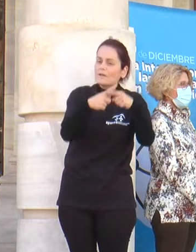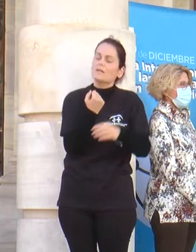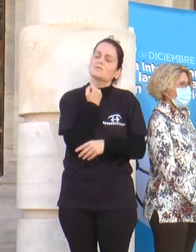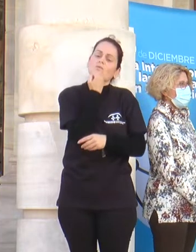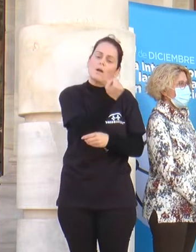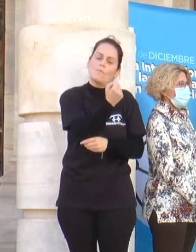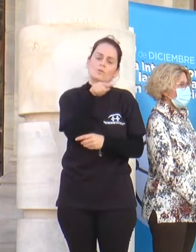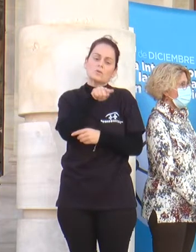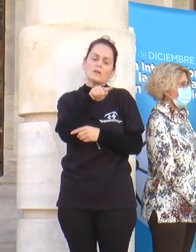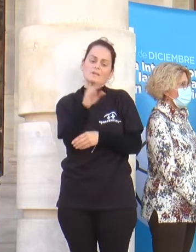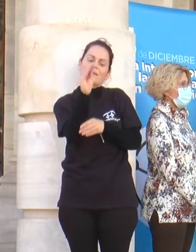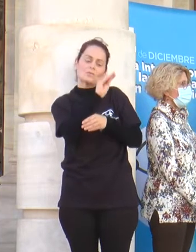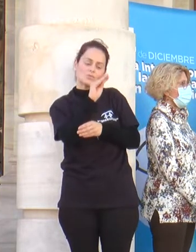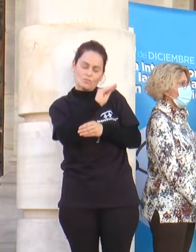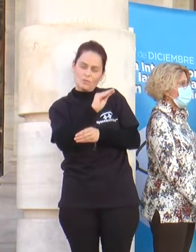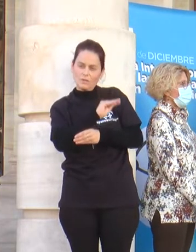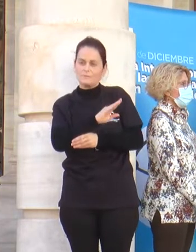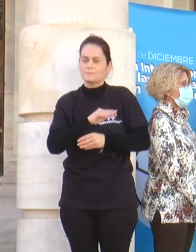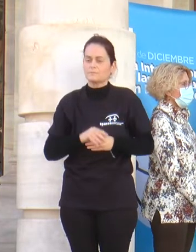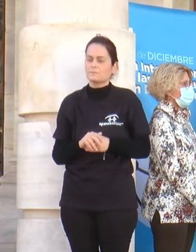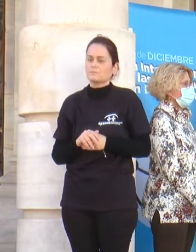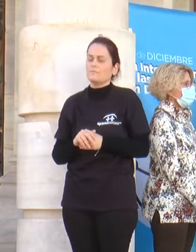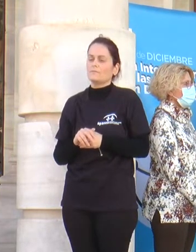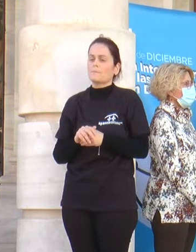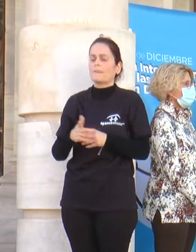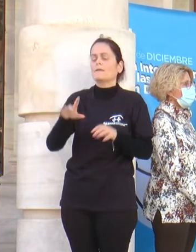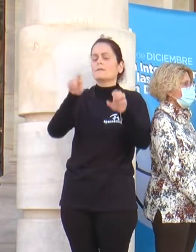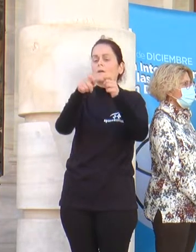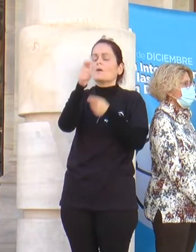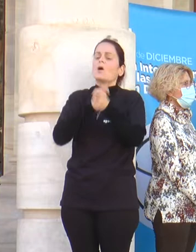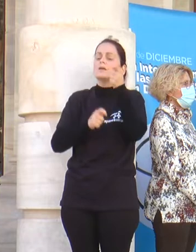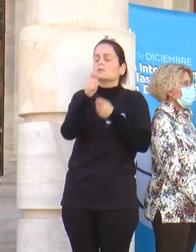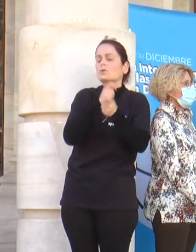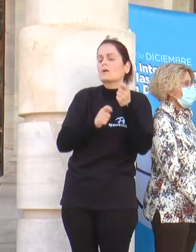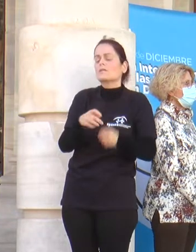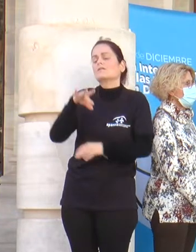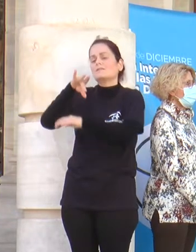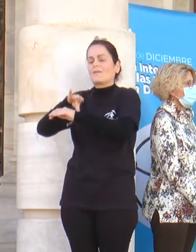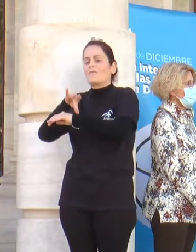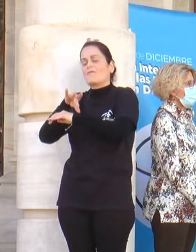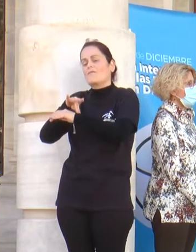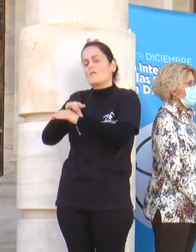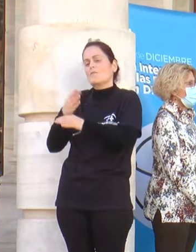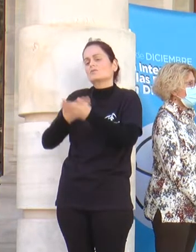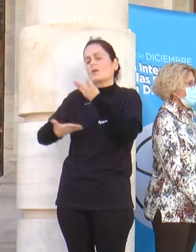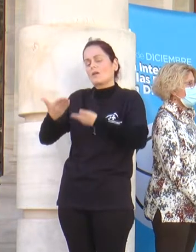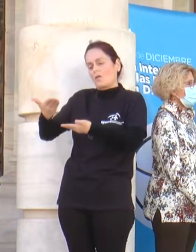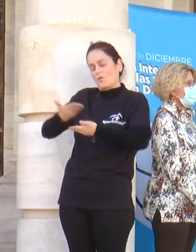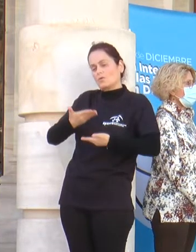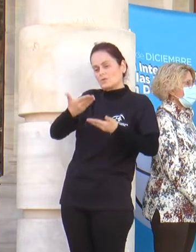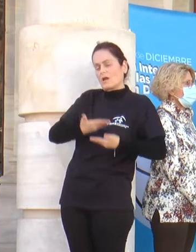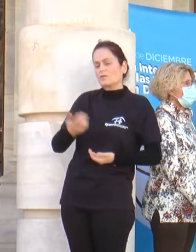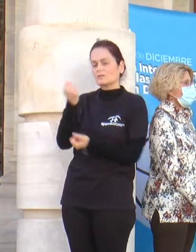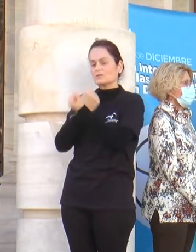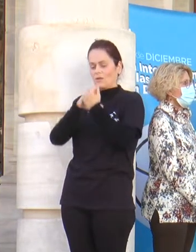cuidadoras de las personas con discapacidad, y a las organizaciones de pacientes que nos ayuden a mantener y mejorar nuestra